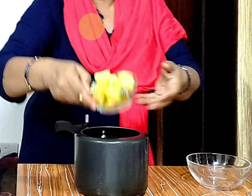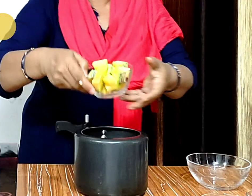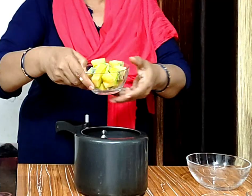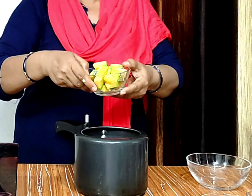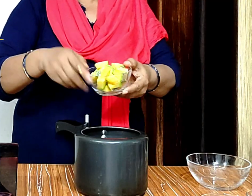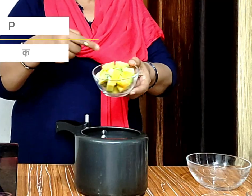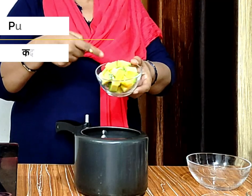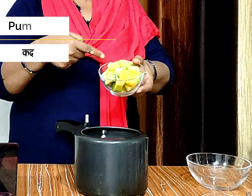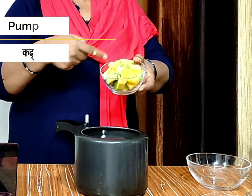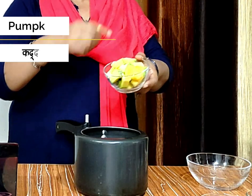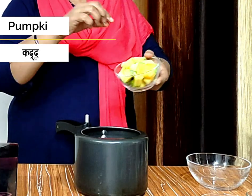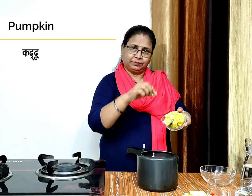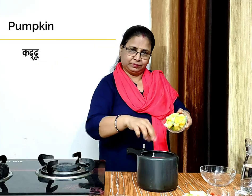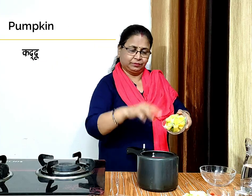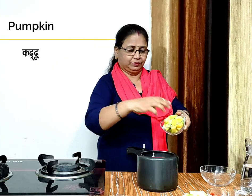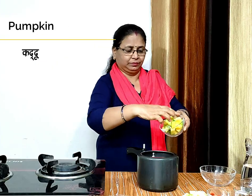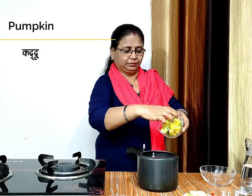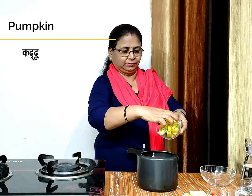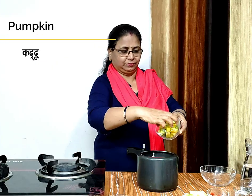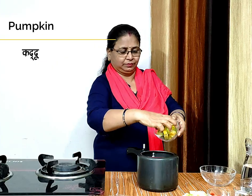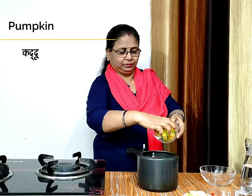अब इसमें एक चताई कप कटा हुआ कर दू